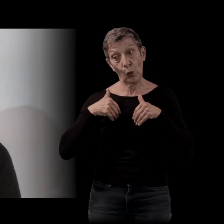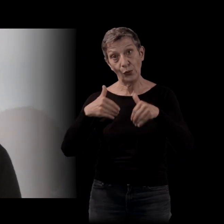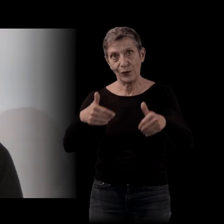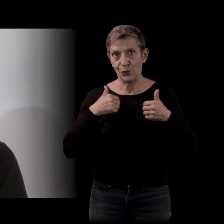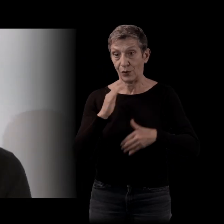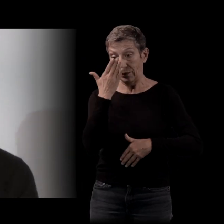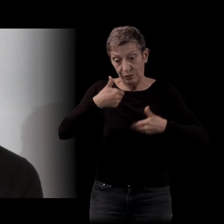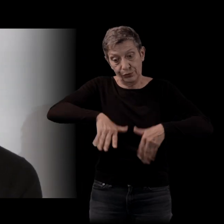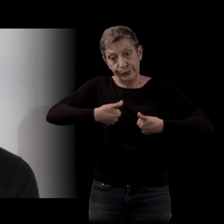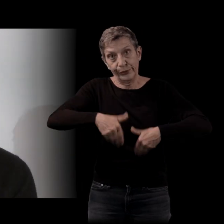moyens.